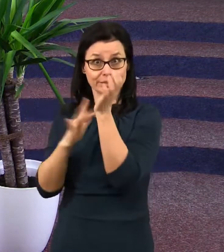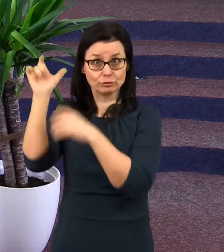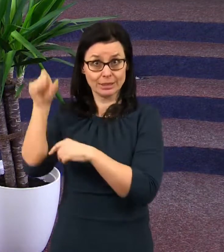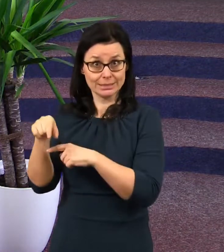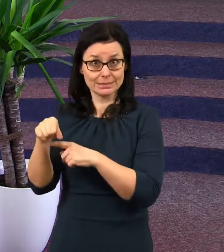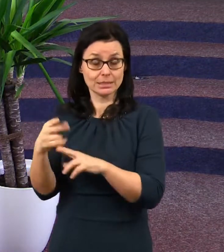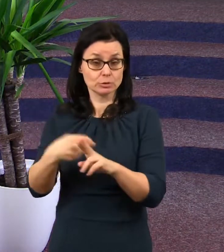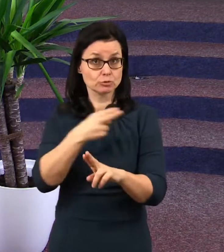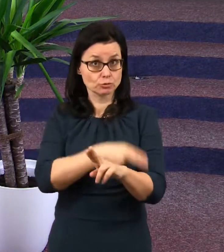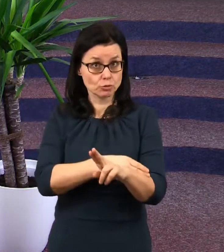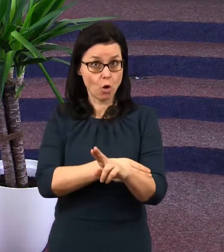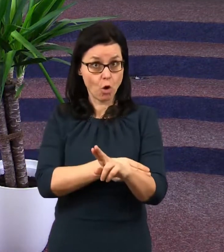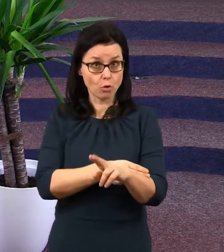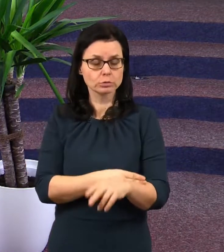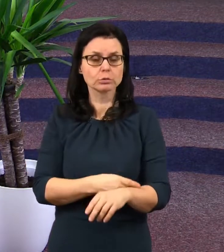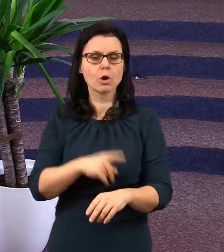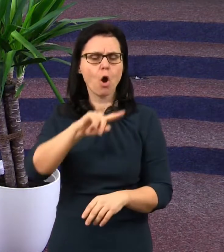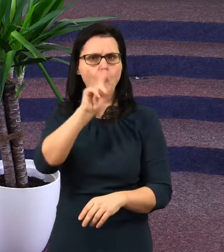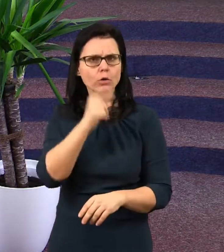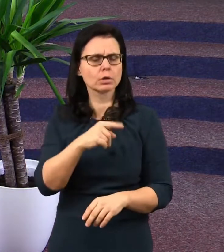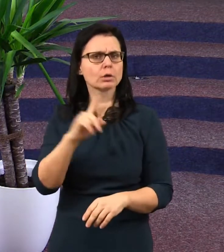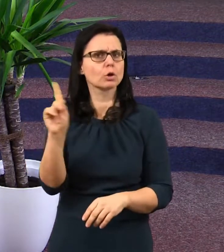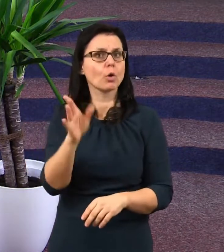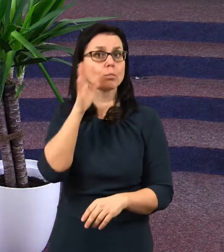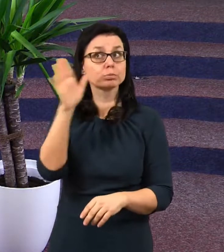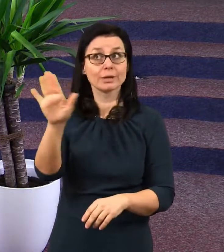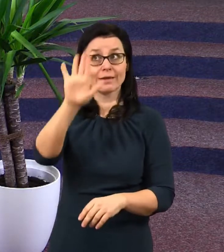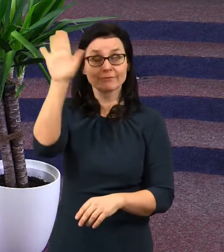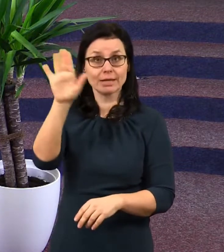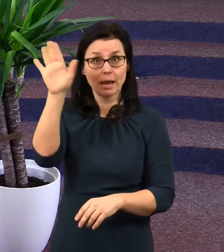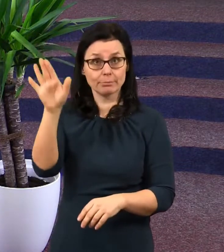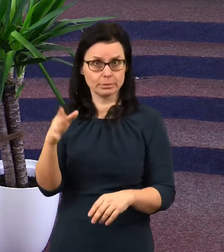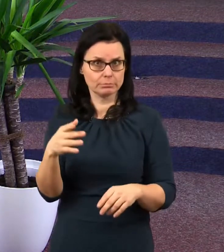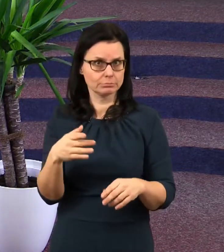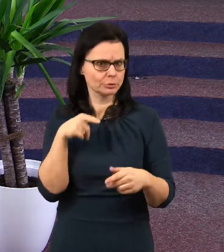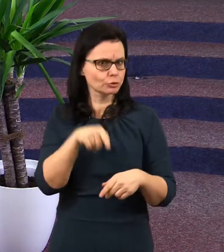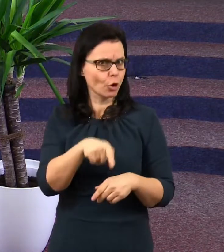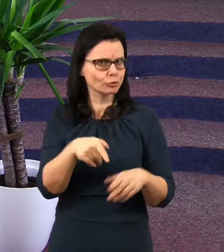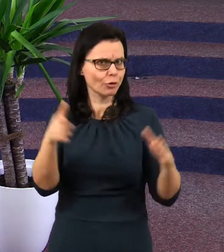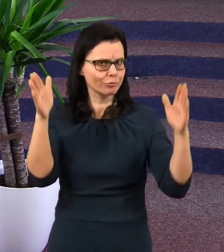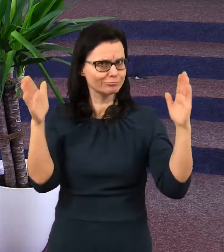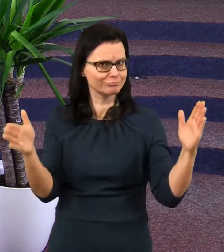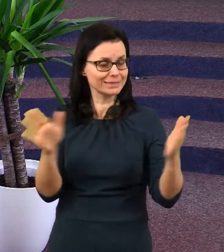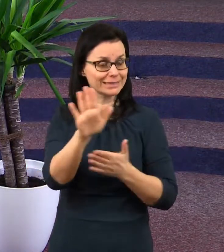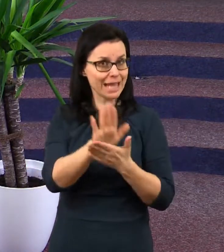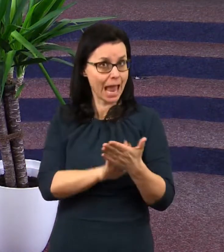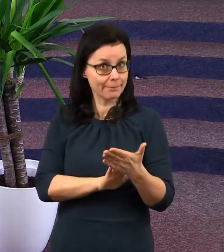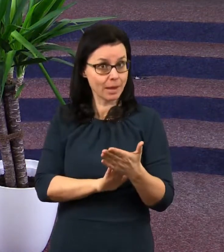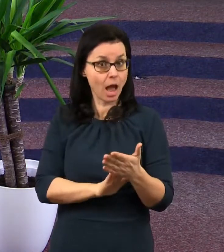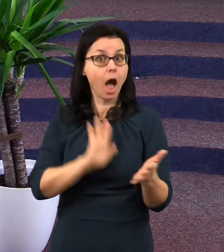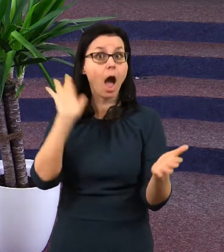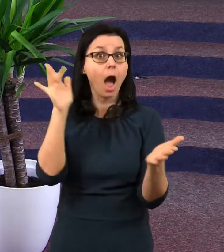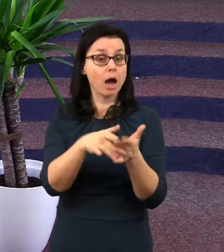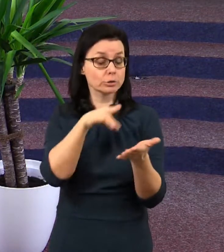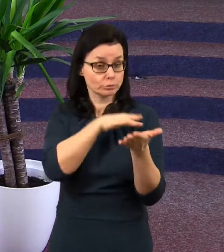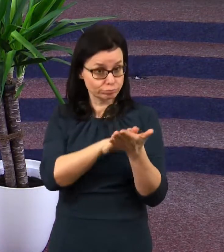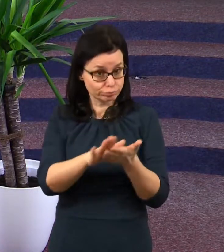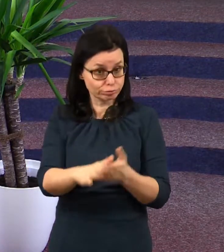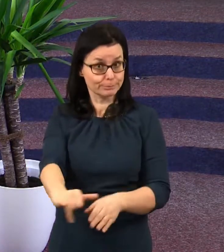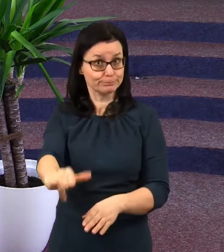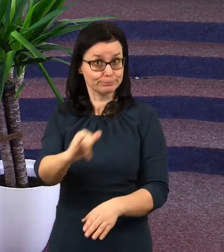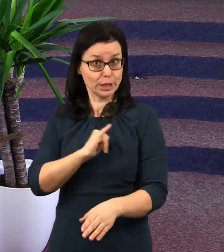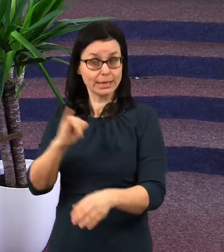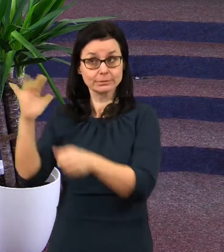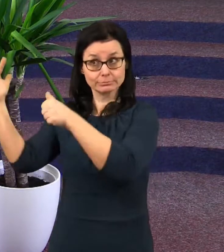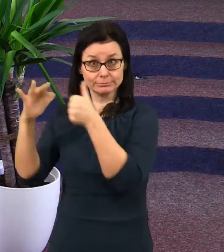otázku, kdo bude v nebi. A pak, až bude dokončen, tento předadventní soud, jak jsme si